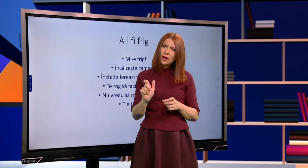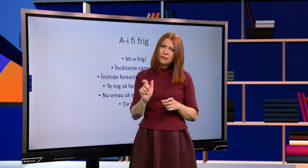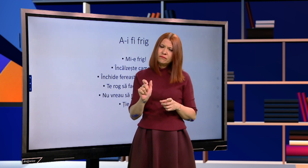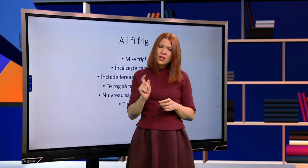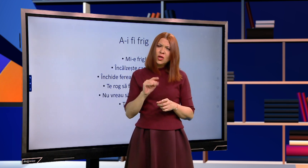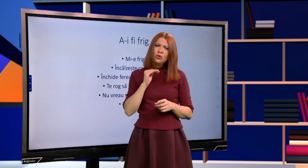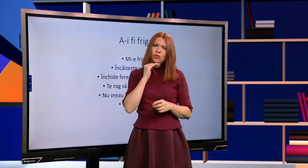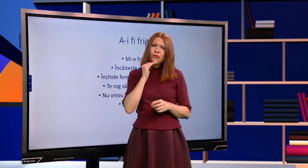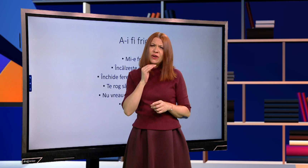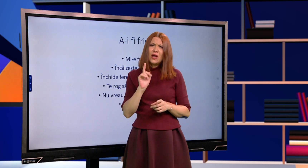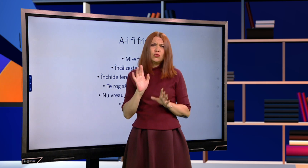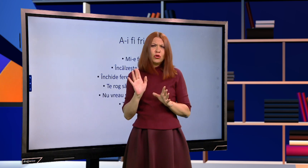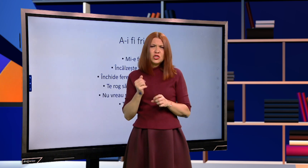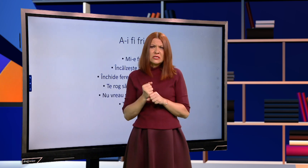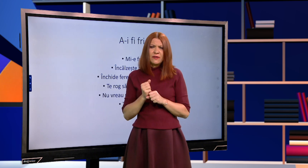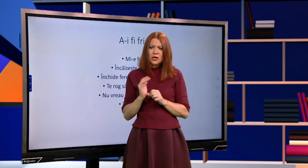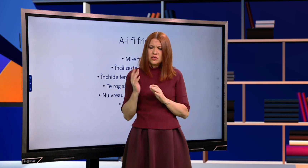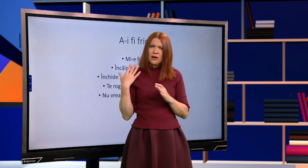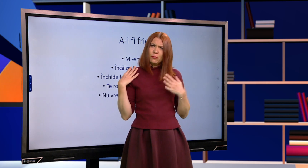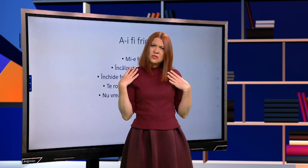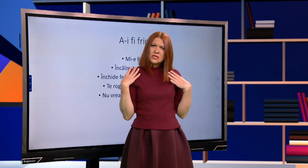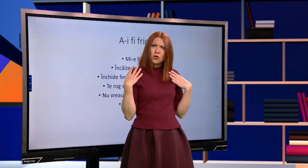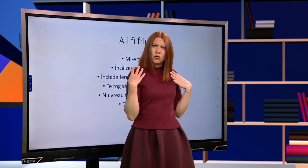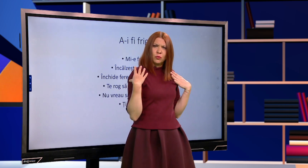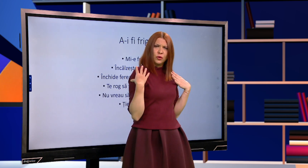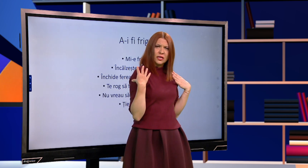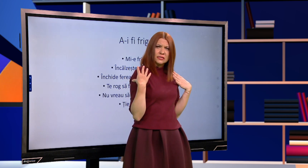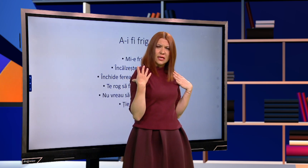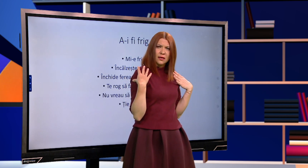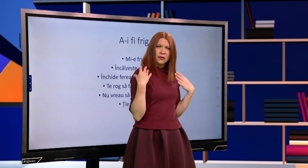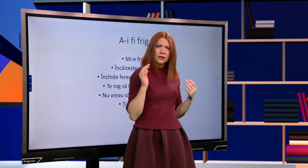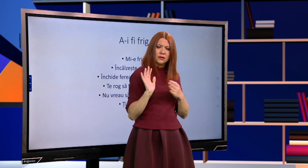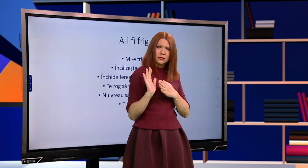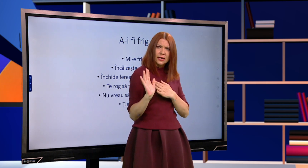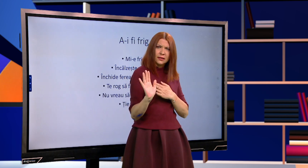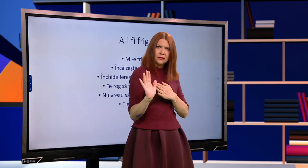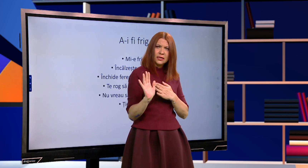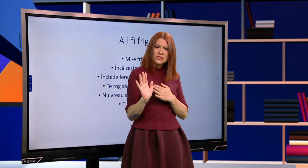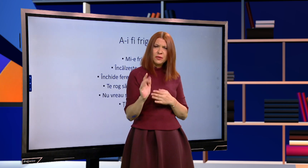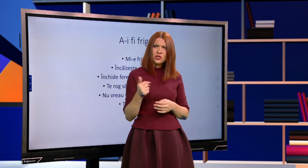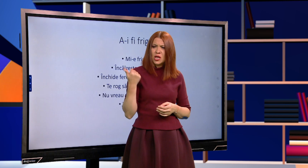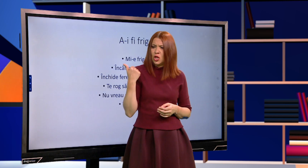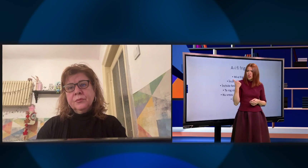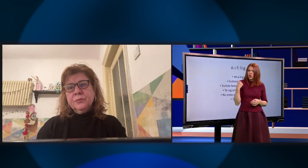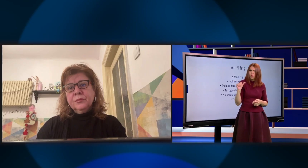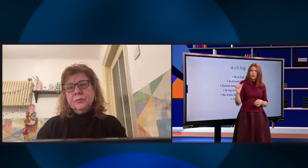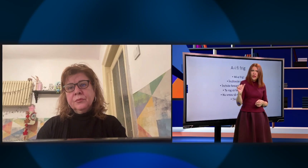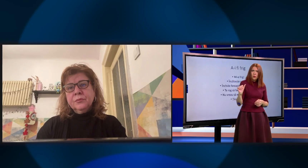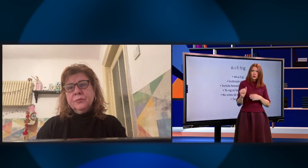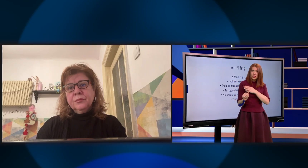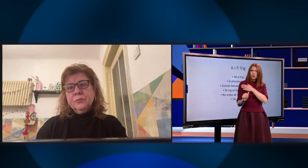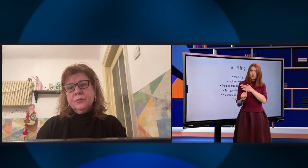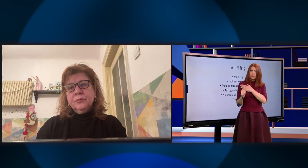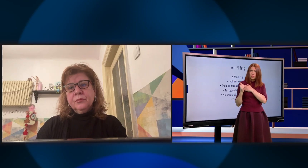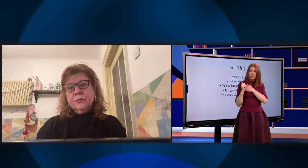o persoană nu vrea, nu dorește să facă ceva, poziția corpului este, da, de respingere. Nu